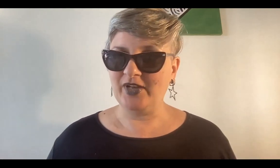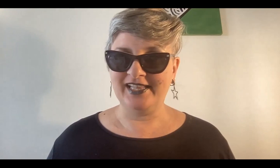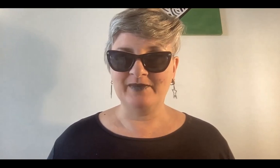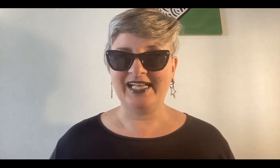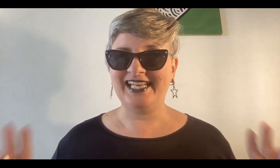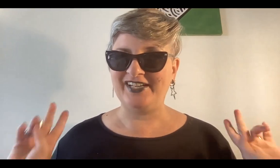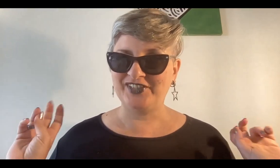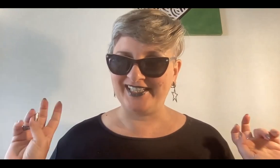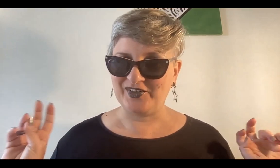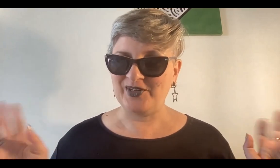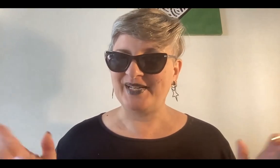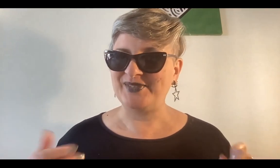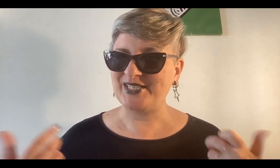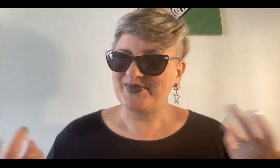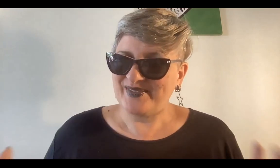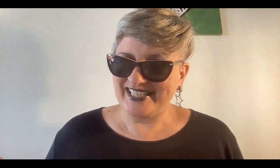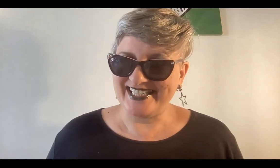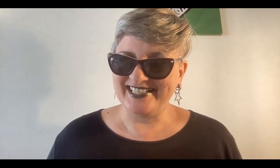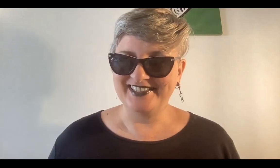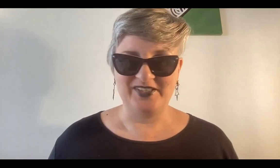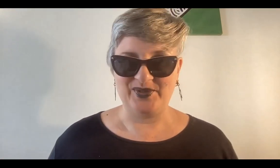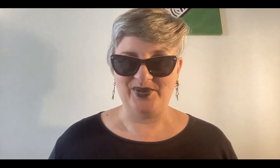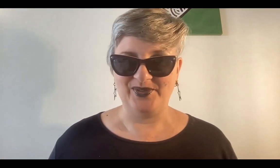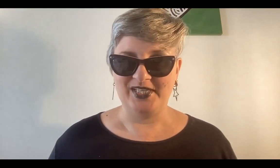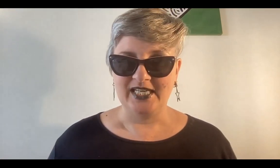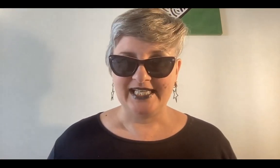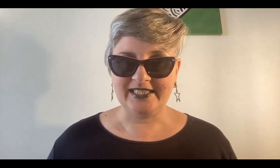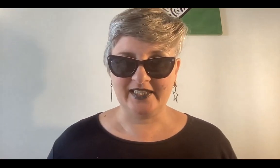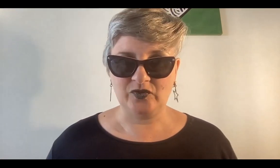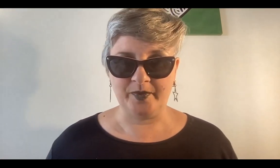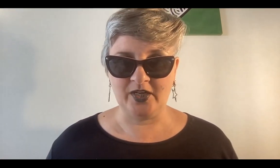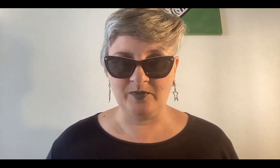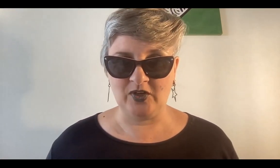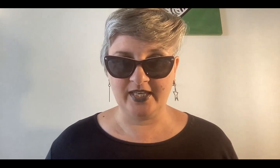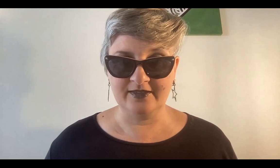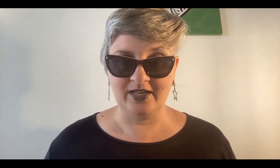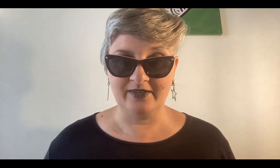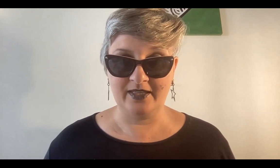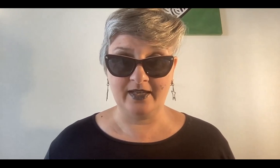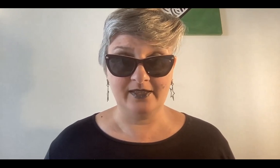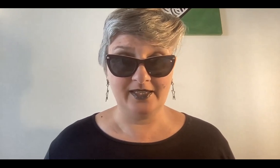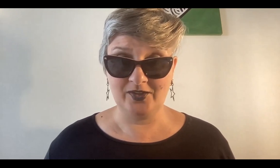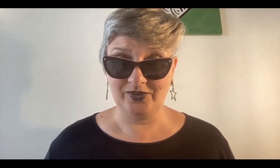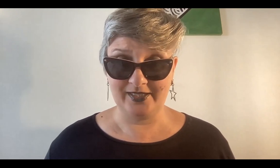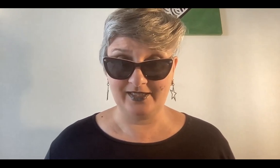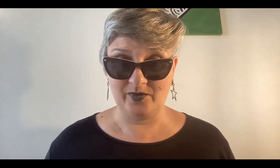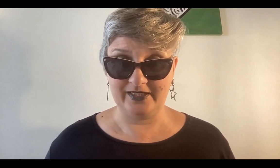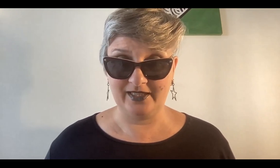no es nada más que la nota de color para una sobremesa, no, que te estuvieron bloqueando la vida y no te diste cuenta,